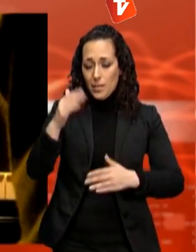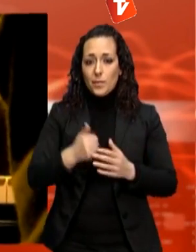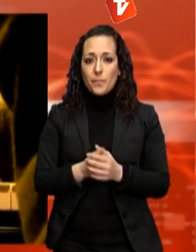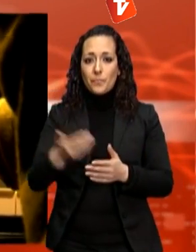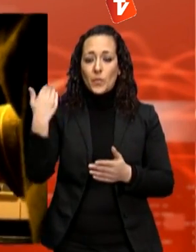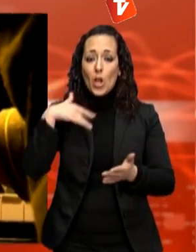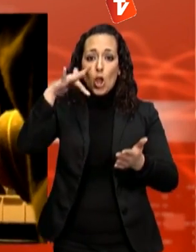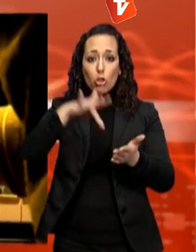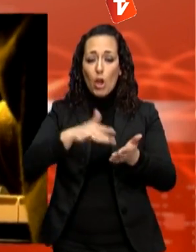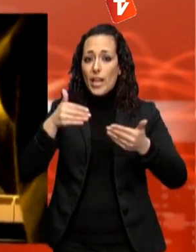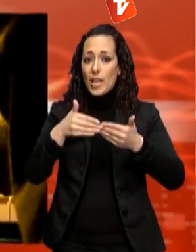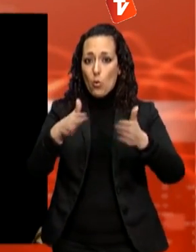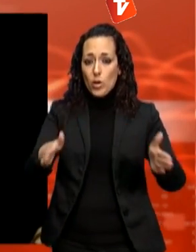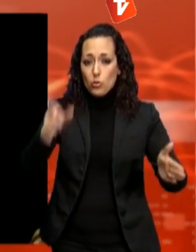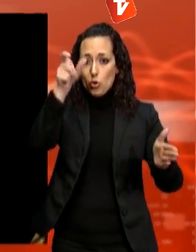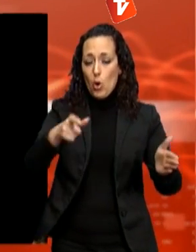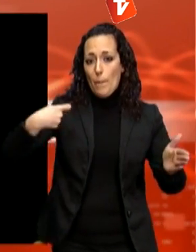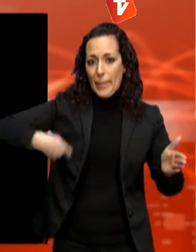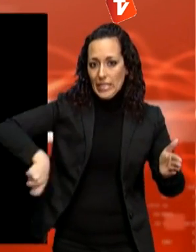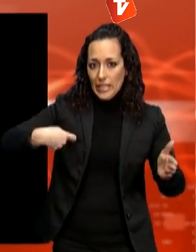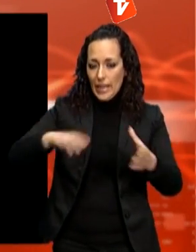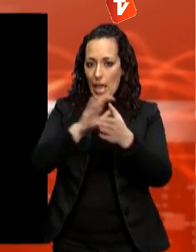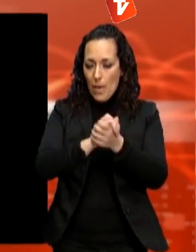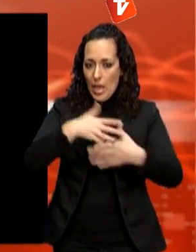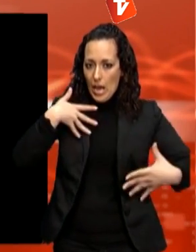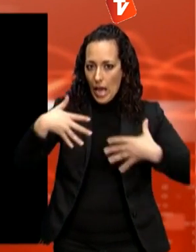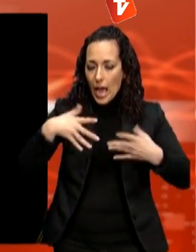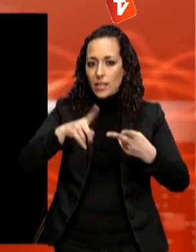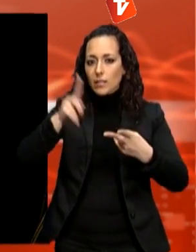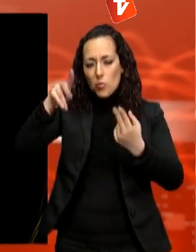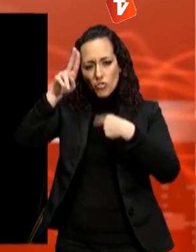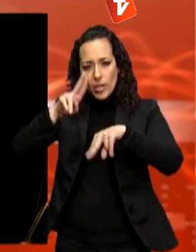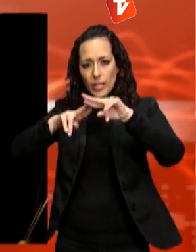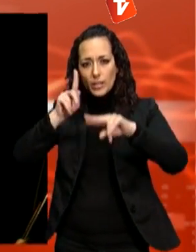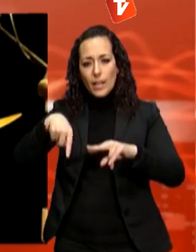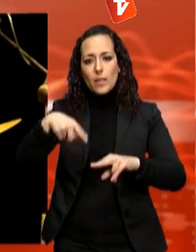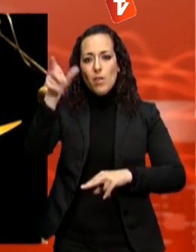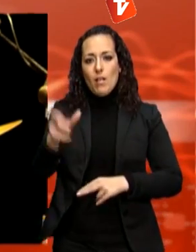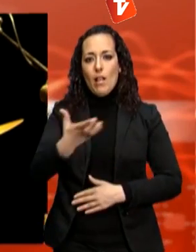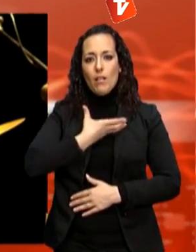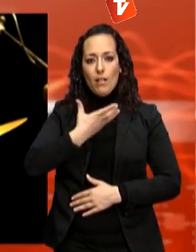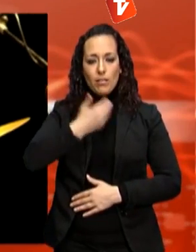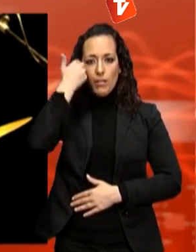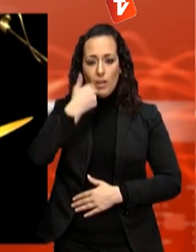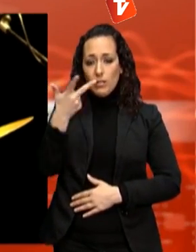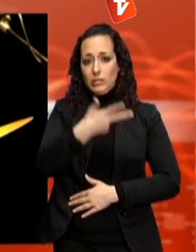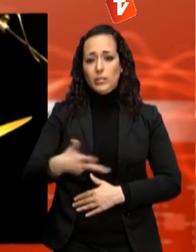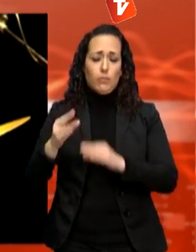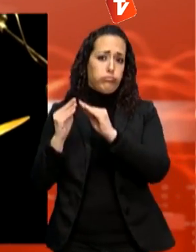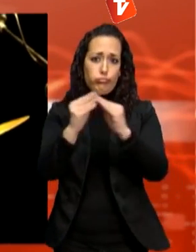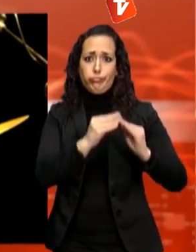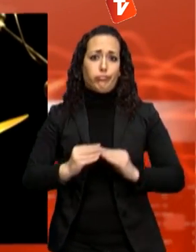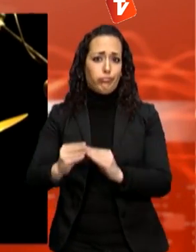inauguració, el president dels Amics de les Arts, el director general d'Empreses Culturals de la Generalitat i també l'alcalde de Terrassa han coincidit en destacar la